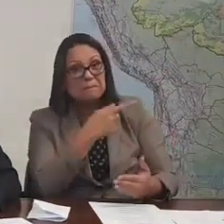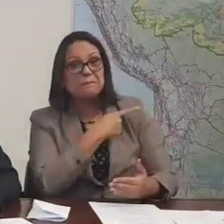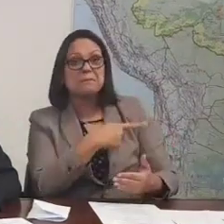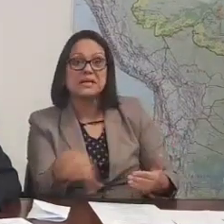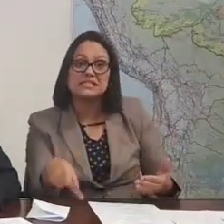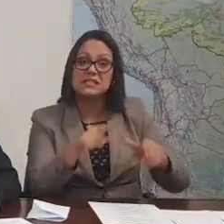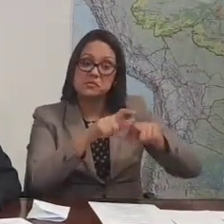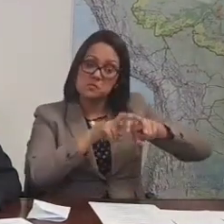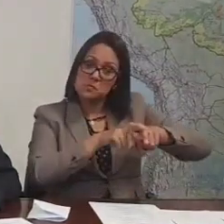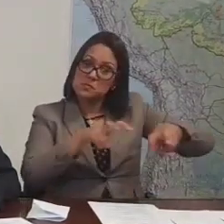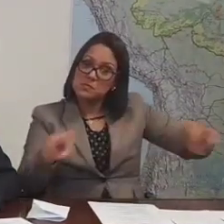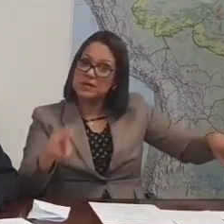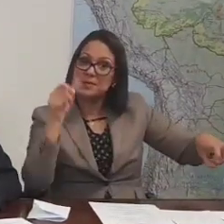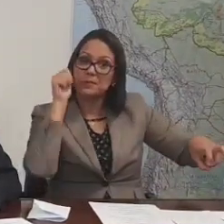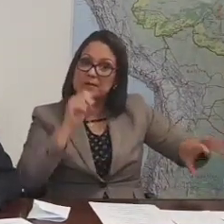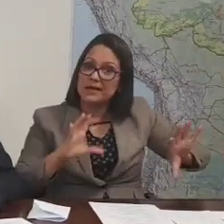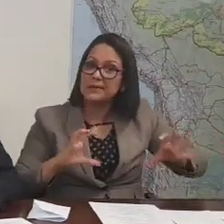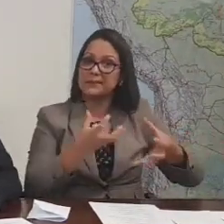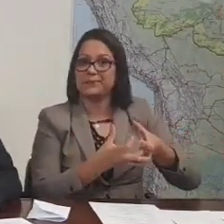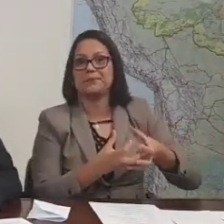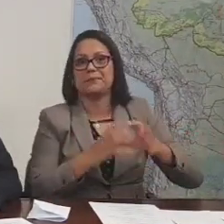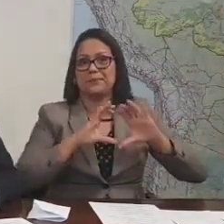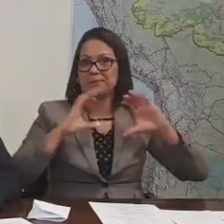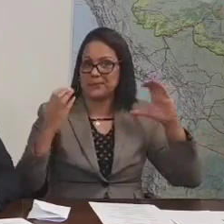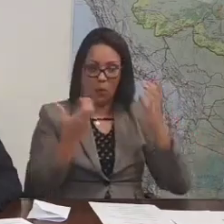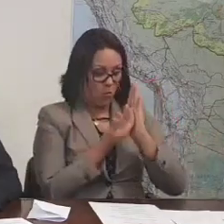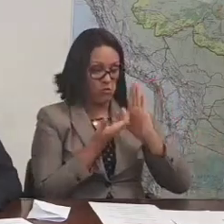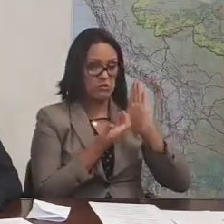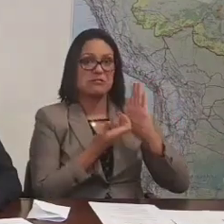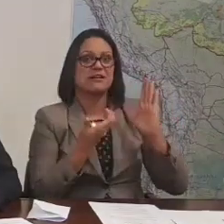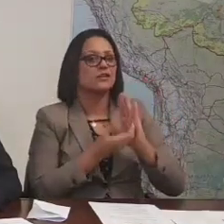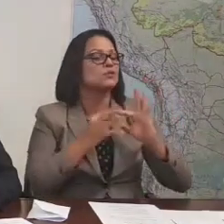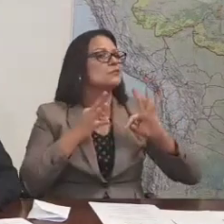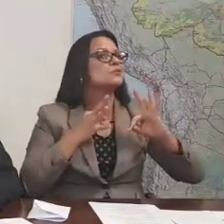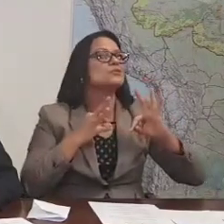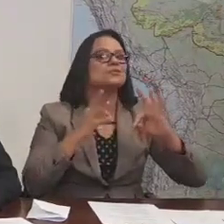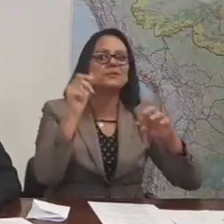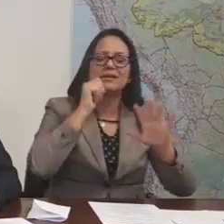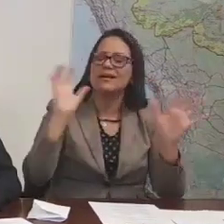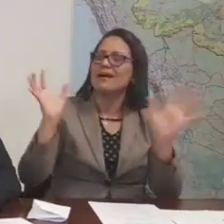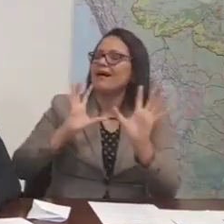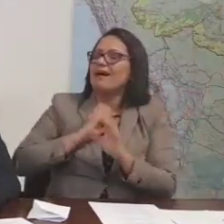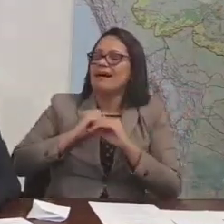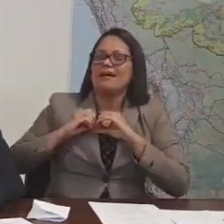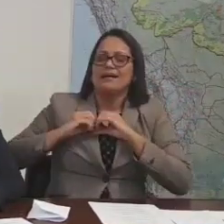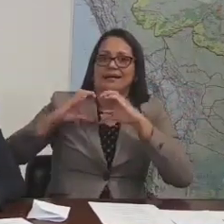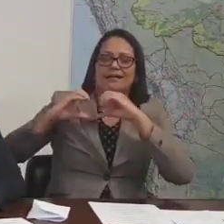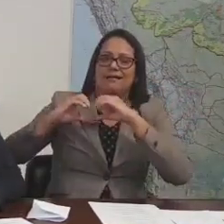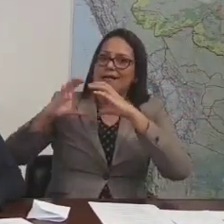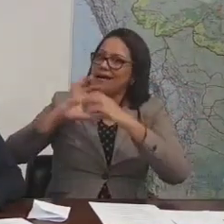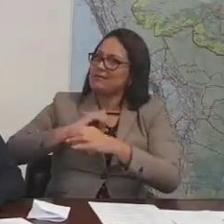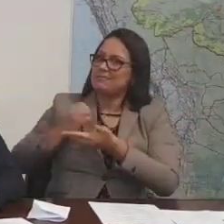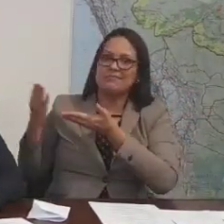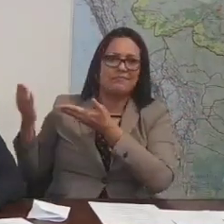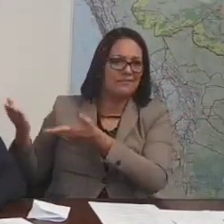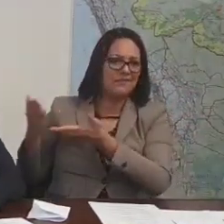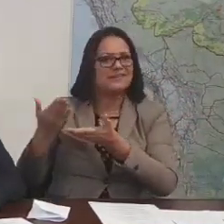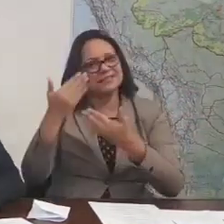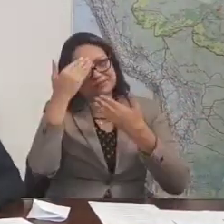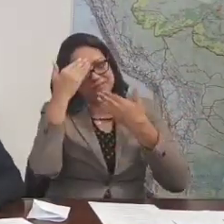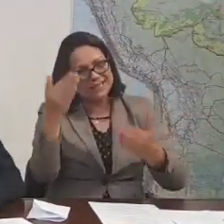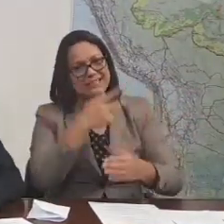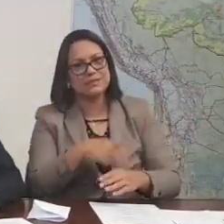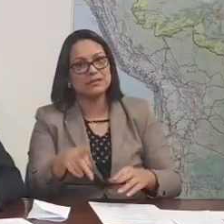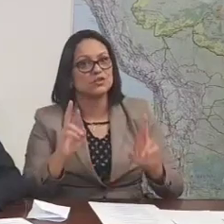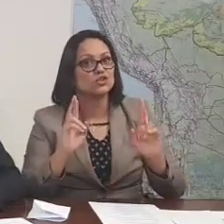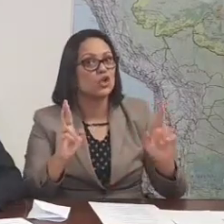Congresso. Foi um café da manhã lindo. Maravilhoso. E toda a mulherada ficou apaixonada. Tá bom? Obrigada, presidente.